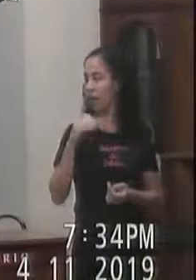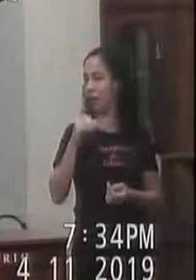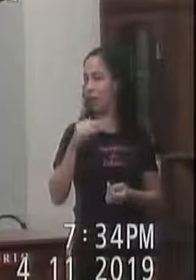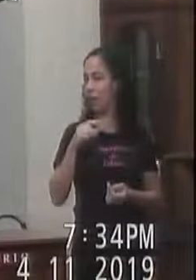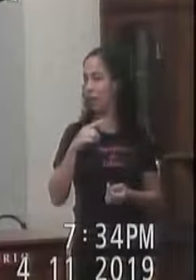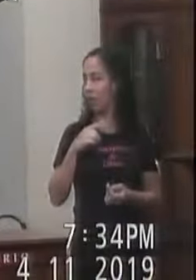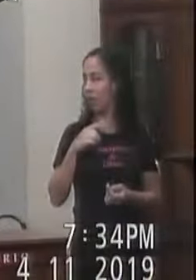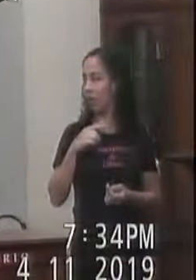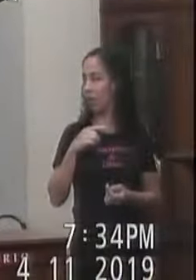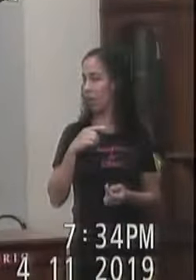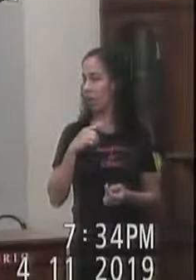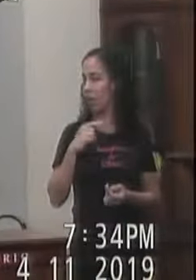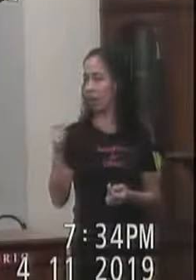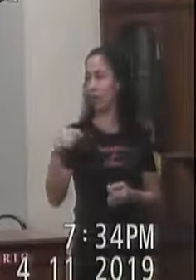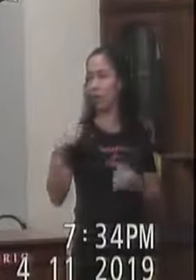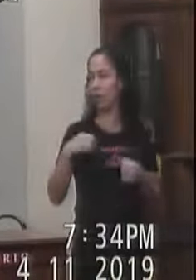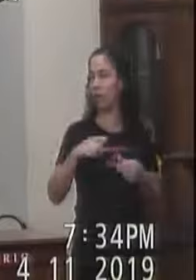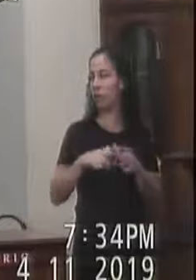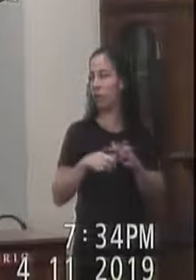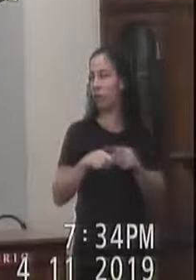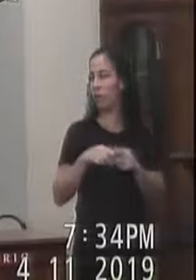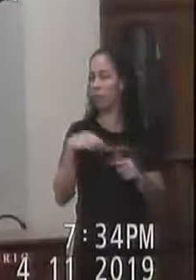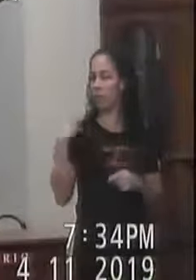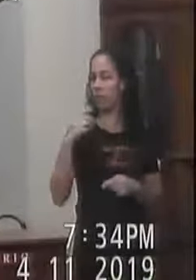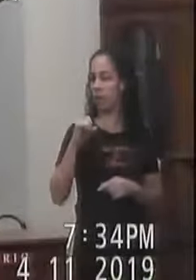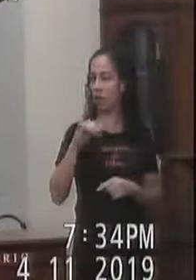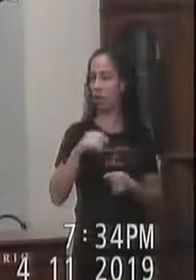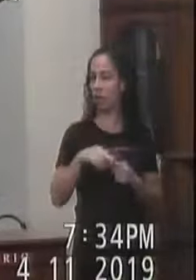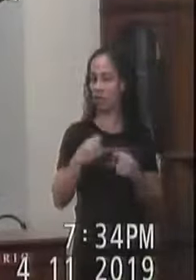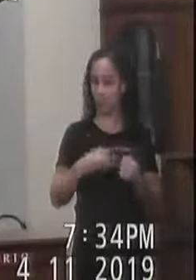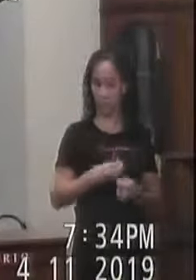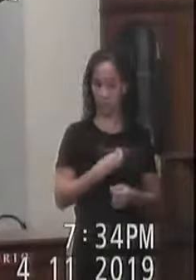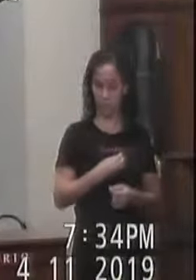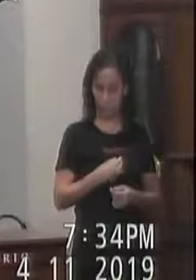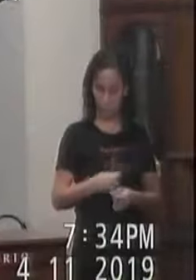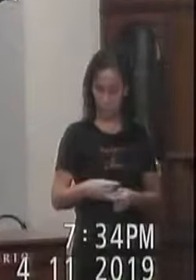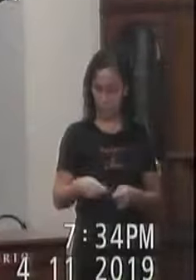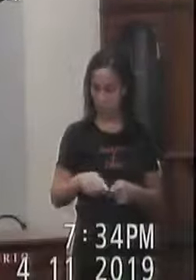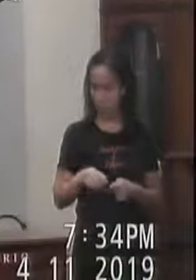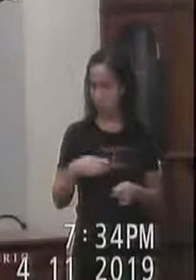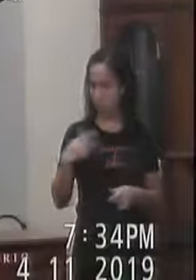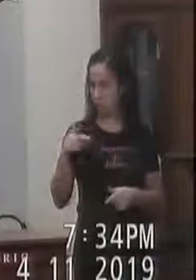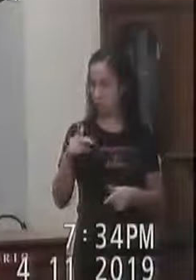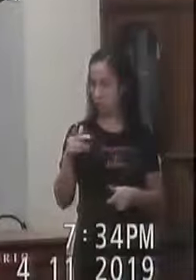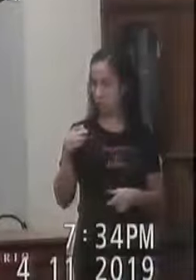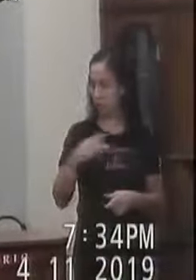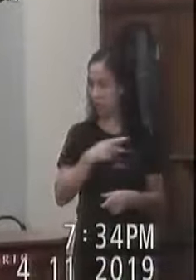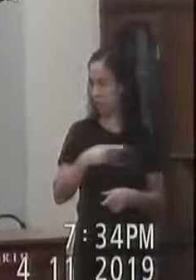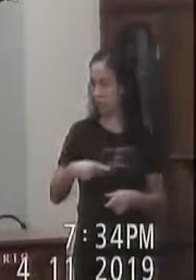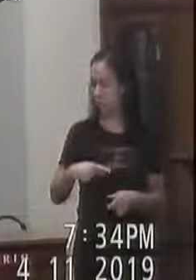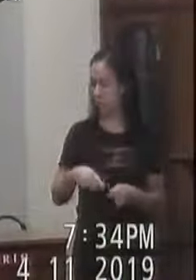Teve que se ausentar Vereador Silvio Graça Então Faço a palavra Presidente